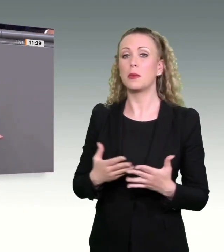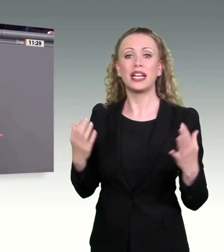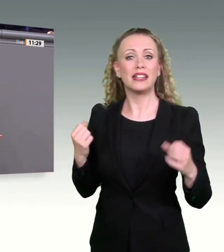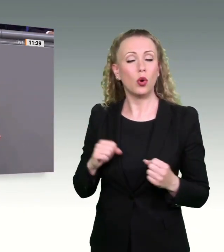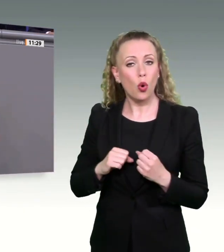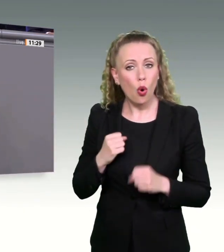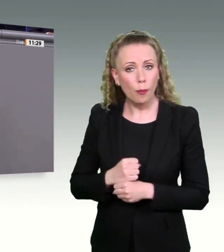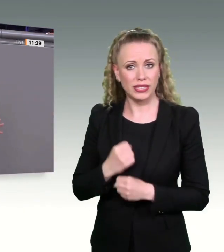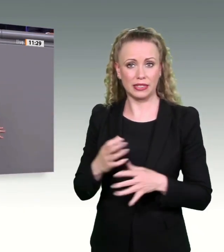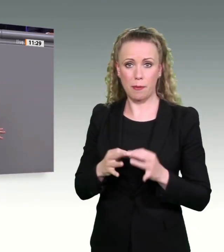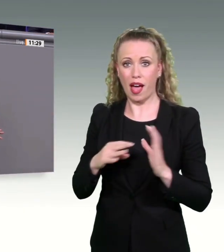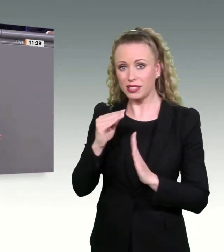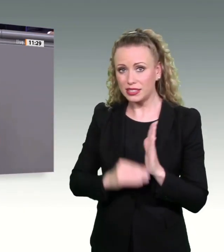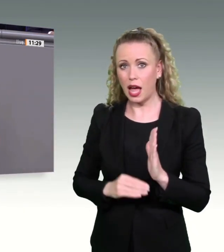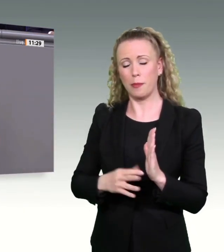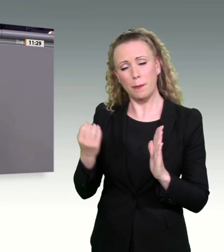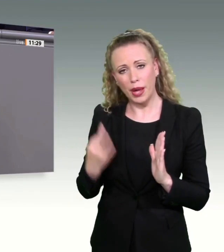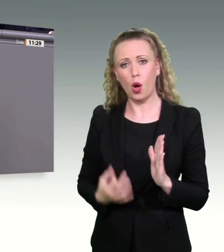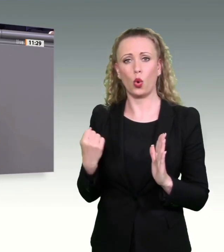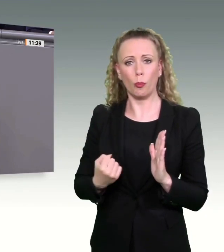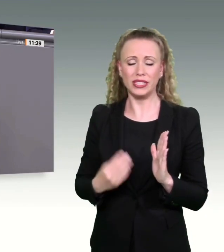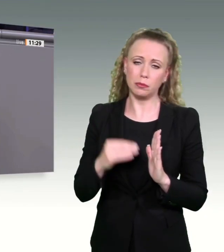Verehrte Kollegen, so wird das nichts.